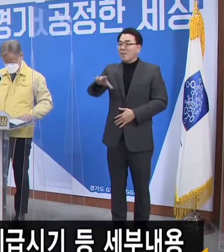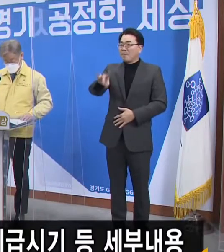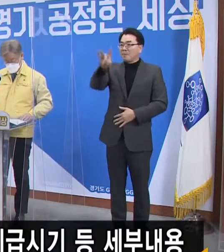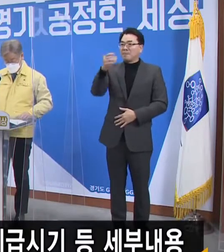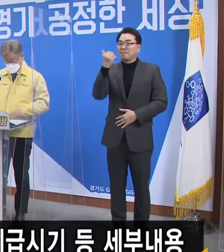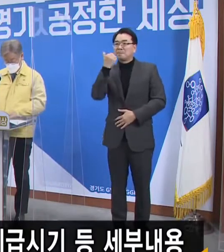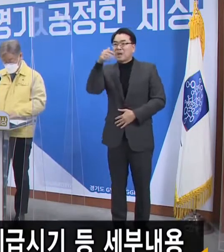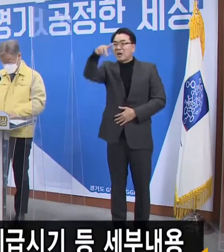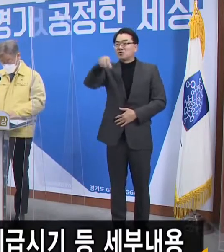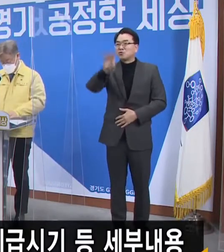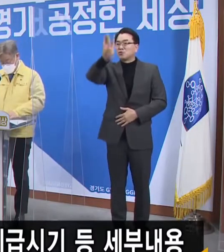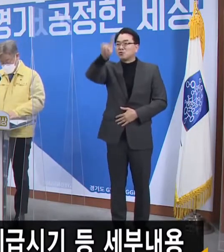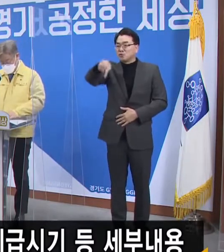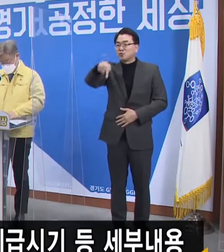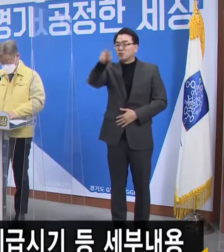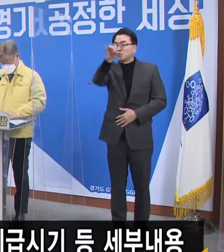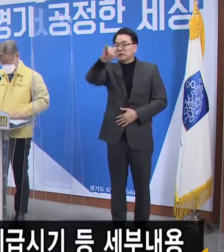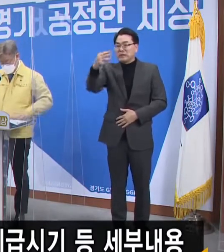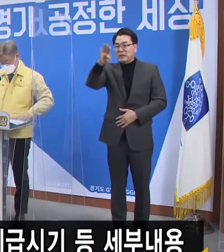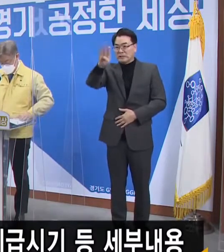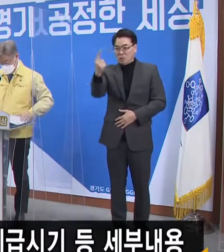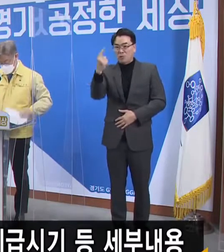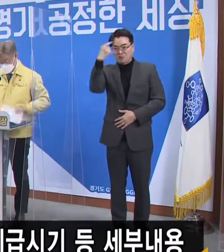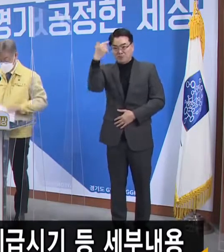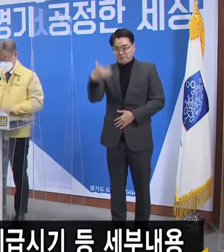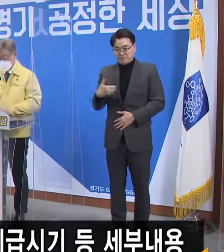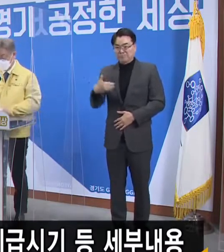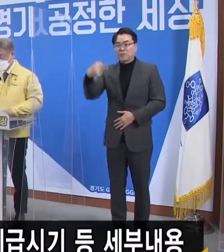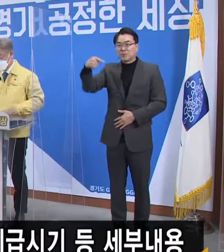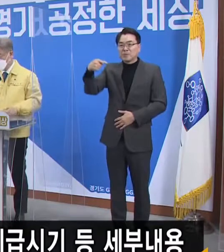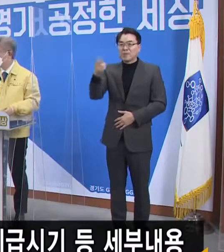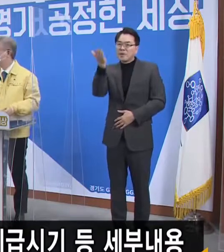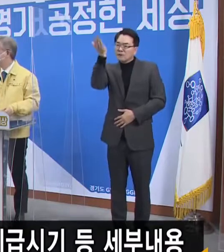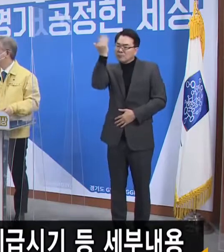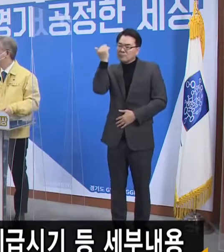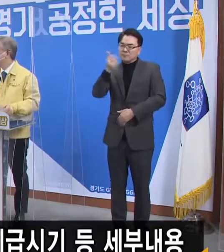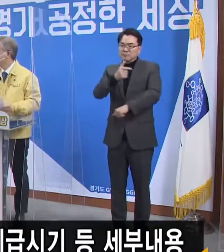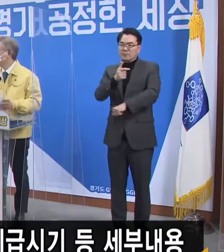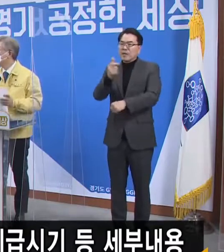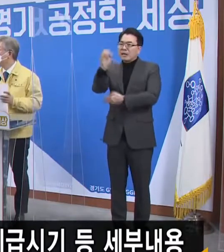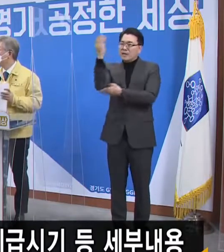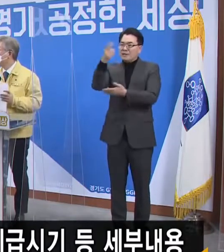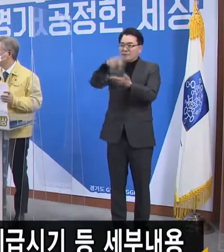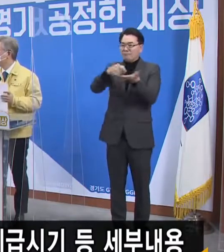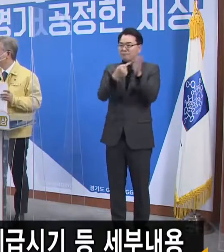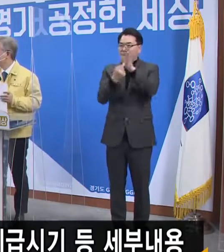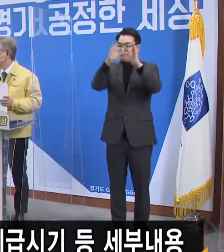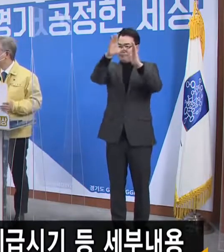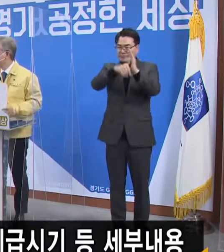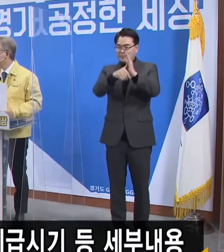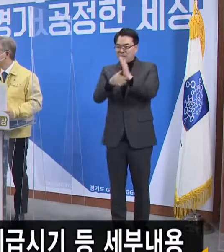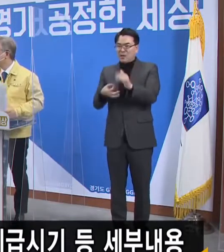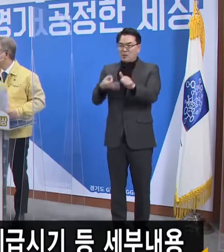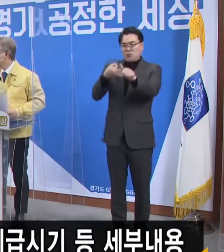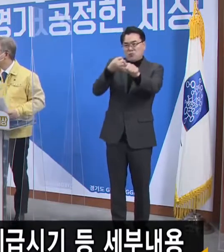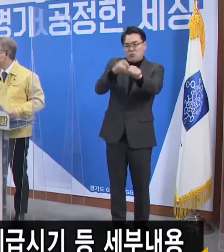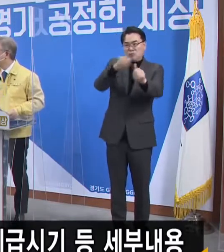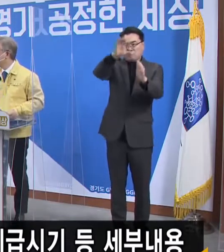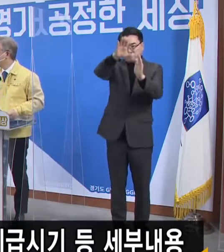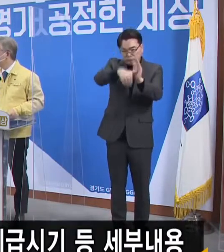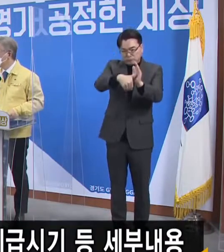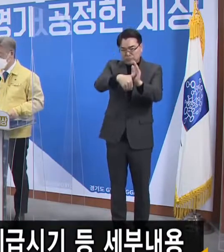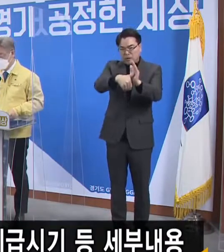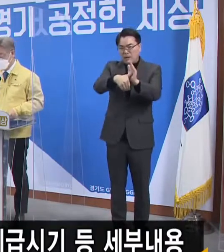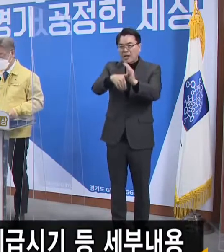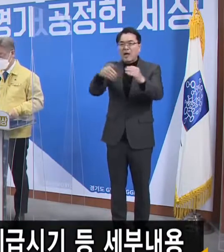먼저 중부일보 김수원 기자입니다. 지난 기자회견 당시 지급 시기는 당의 의견을 존중해